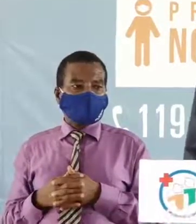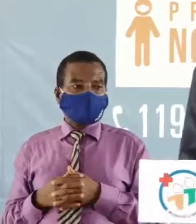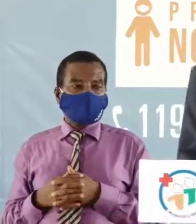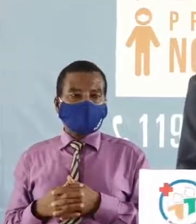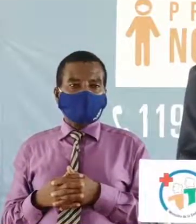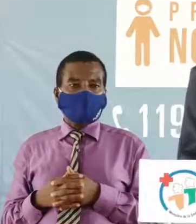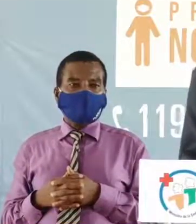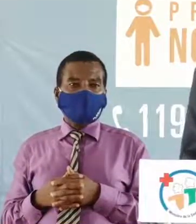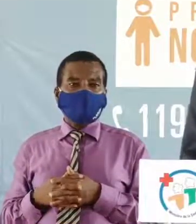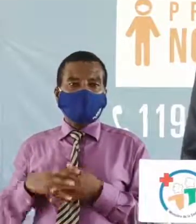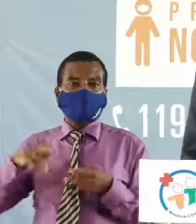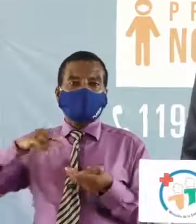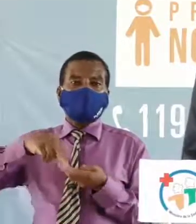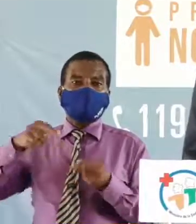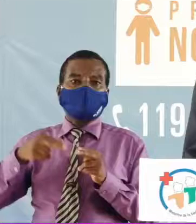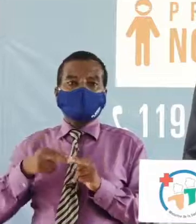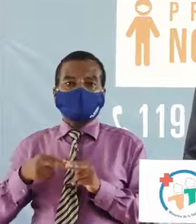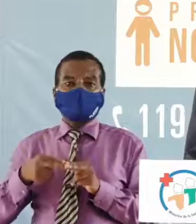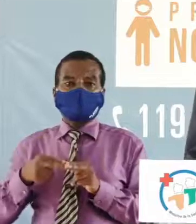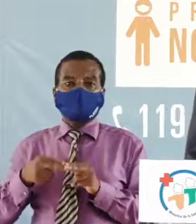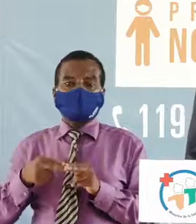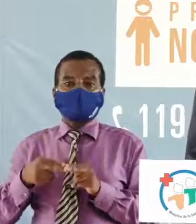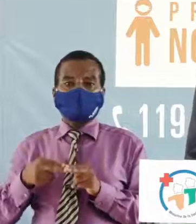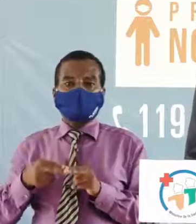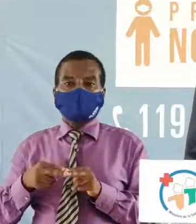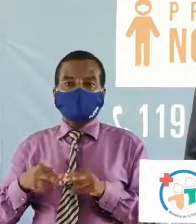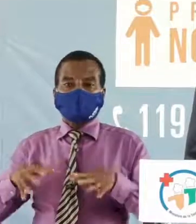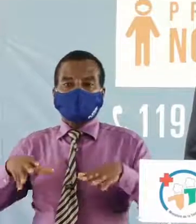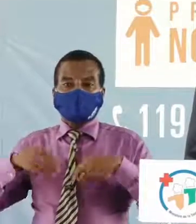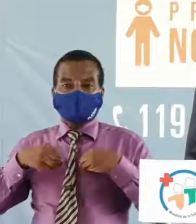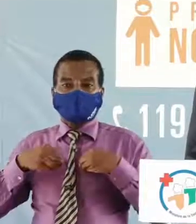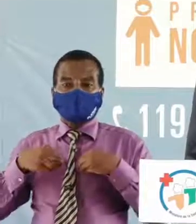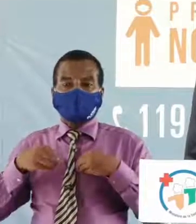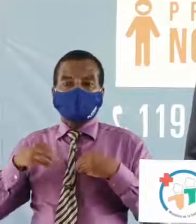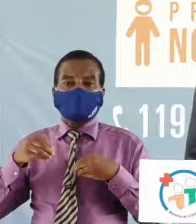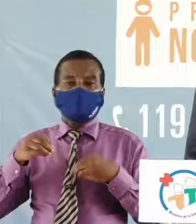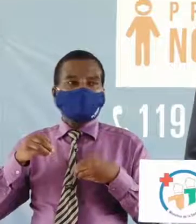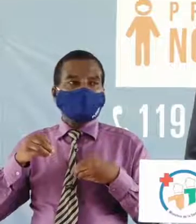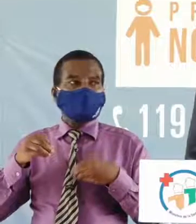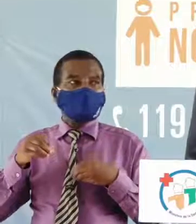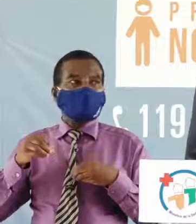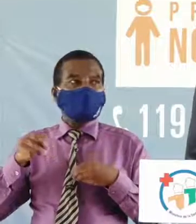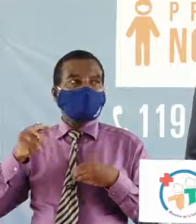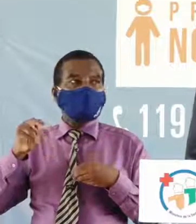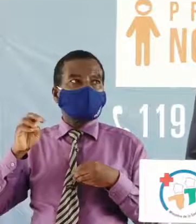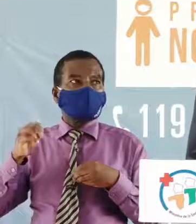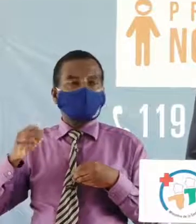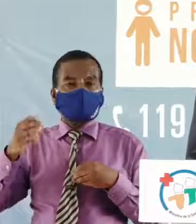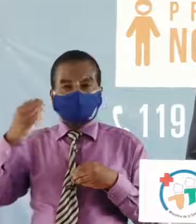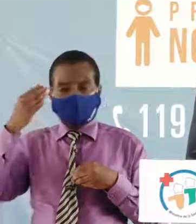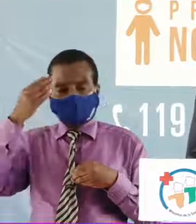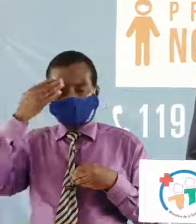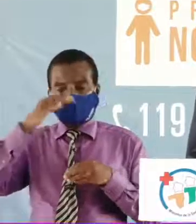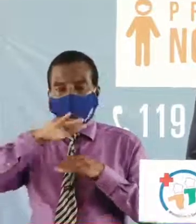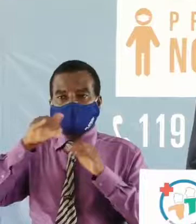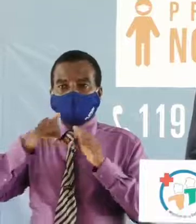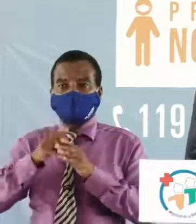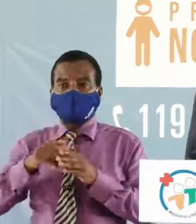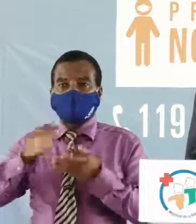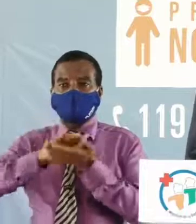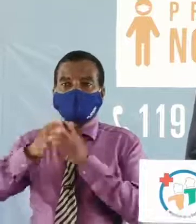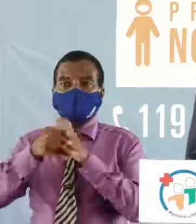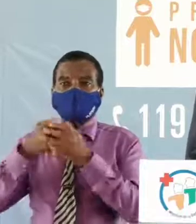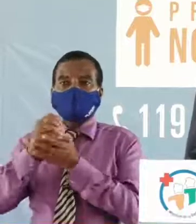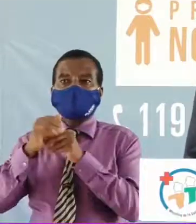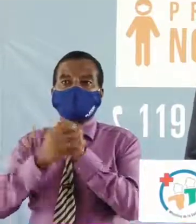au nom des mesures à pratiquer à adopter une désormais connue de tout le monde c'est de se laver